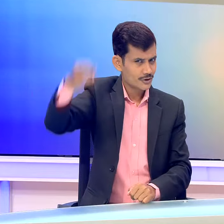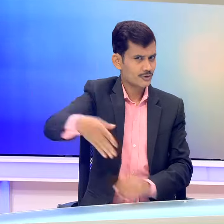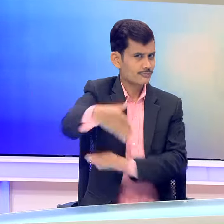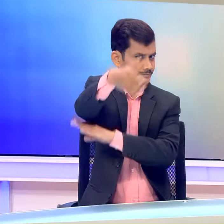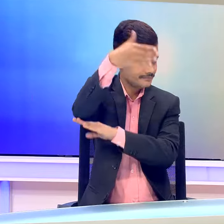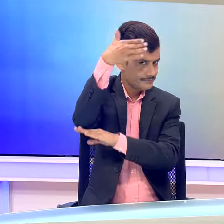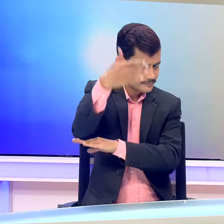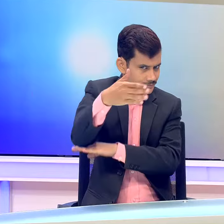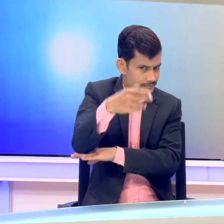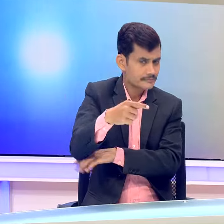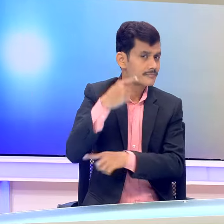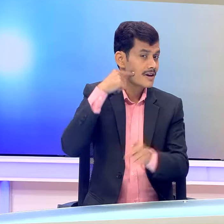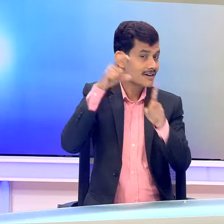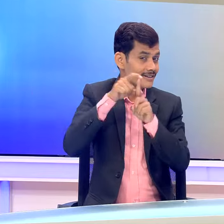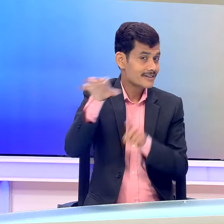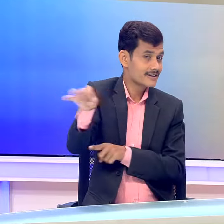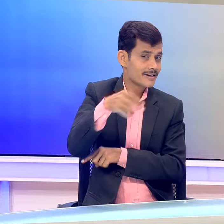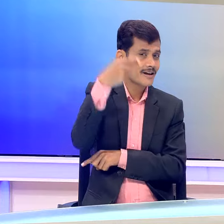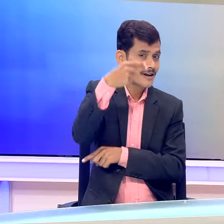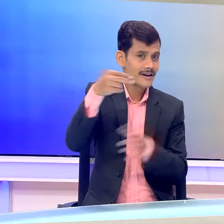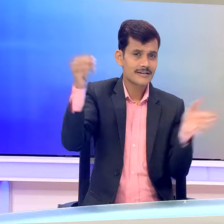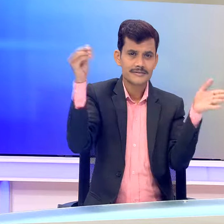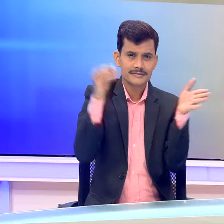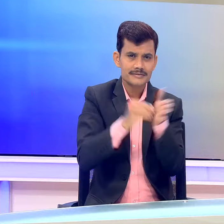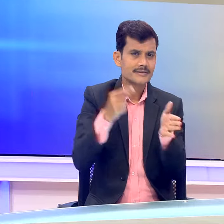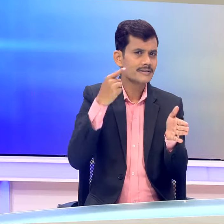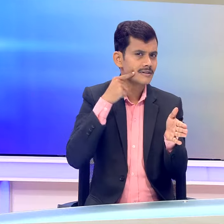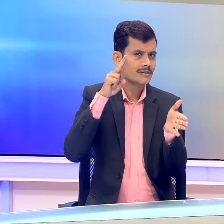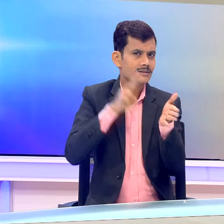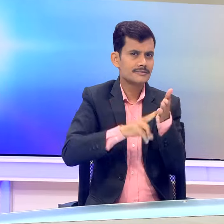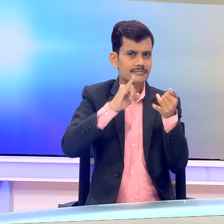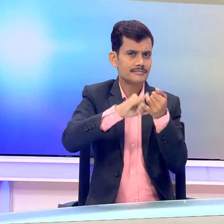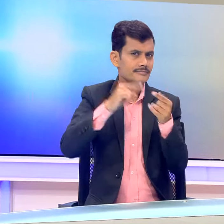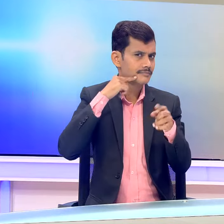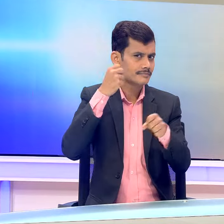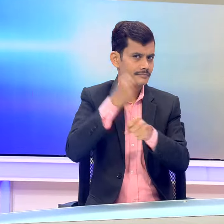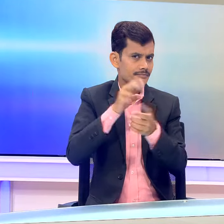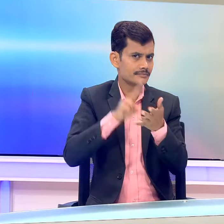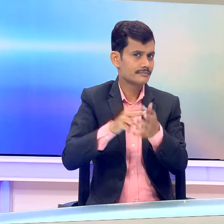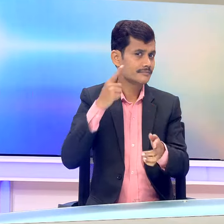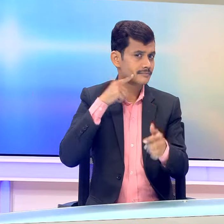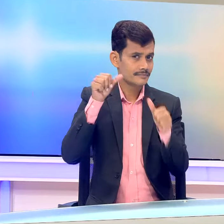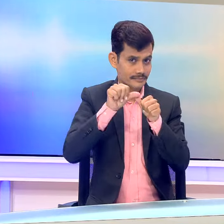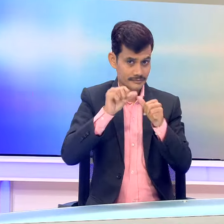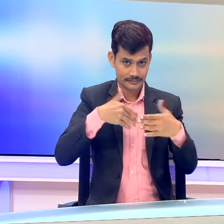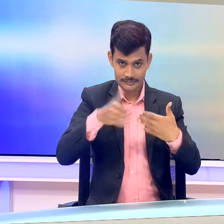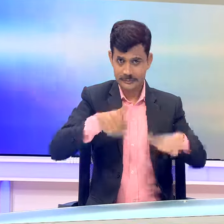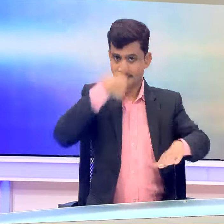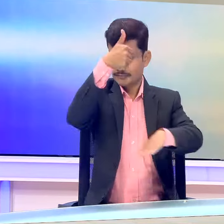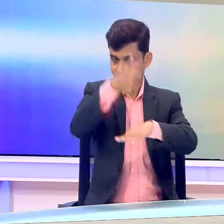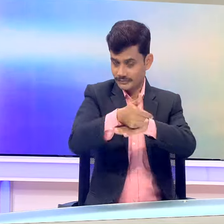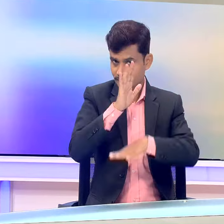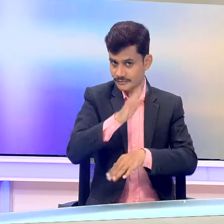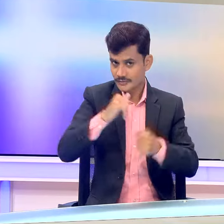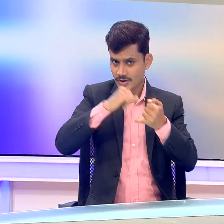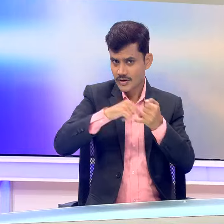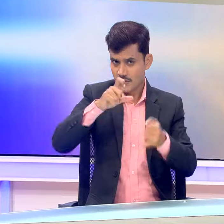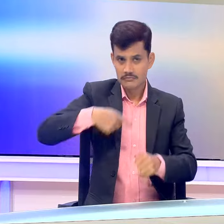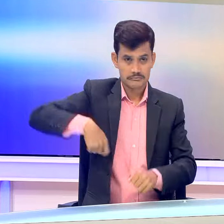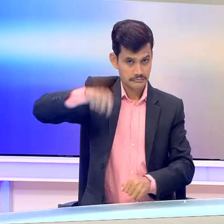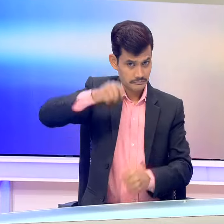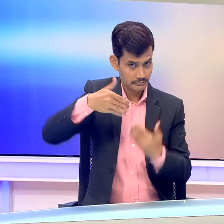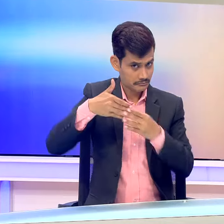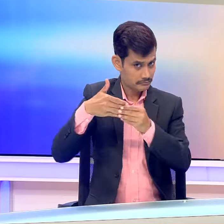और विशिष्ट चिन्ह यानि इंसिग्निया का भी अनावरन करेंगी सर्वोच नियाले द्वारा आयोजित इस दो दिवसिय